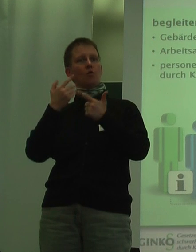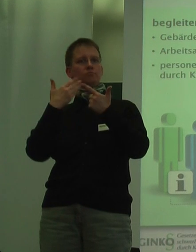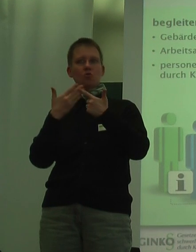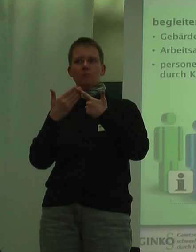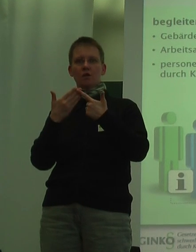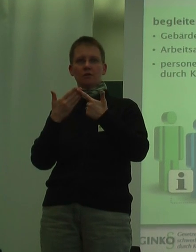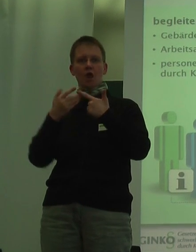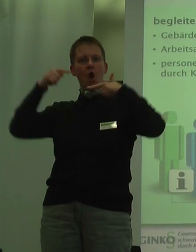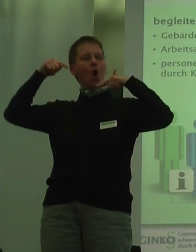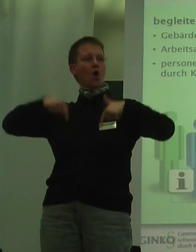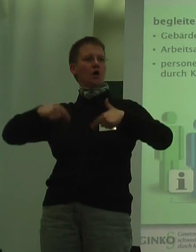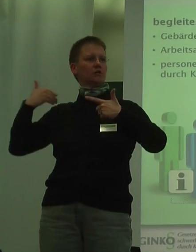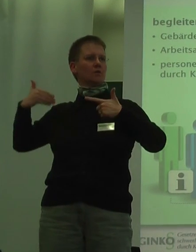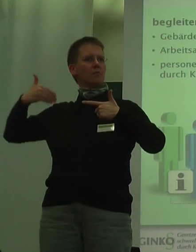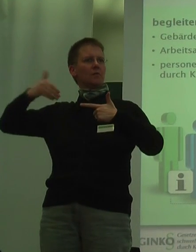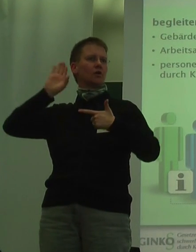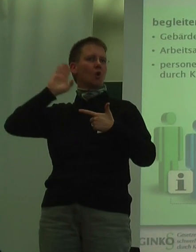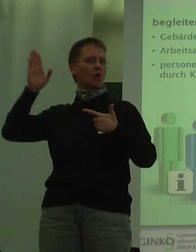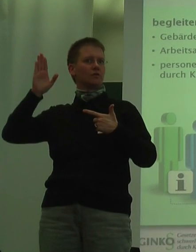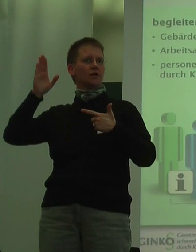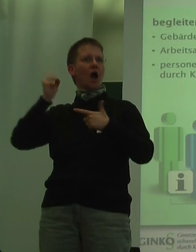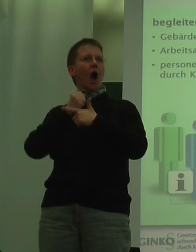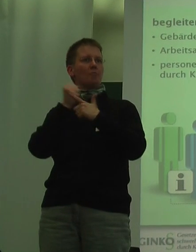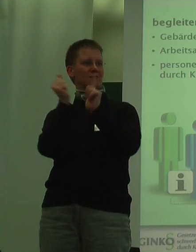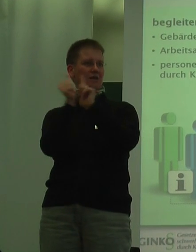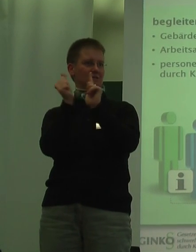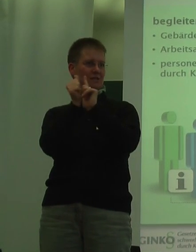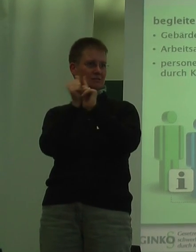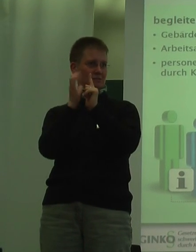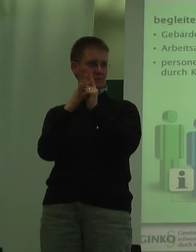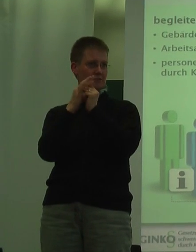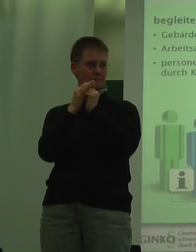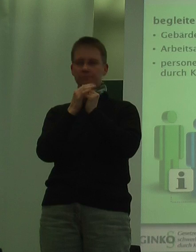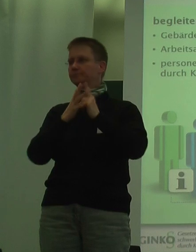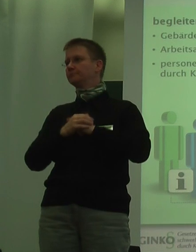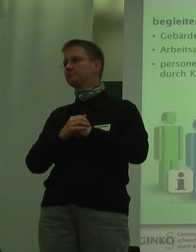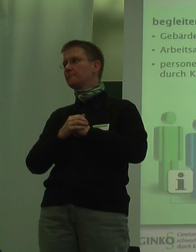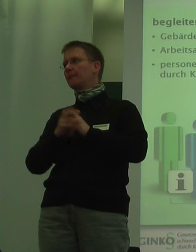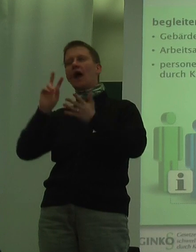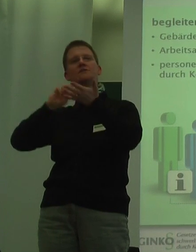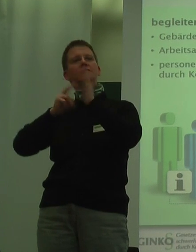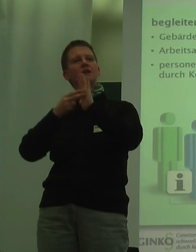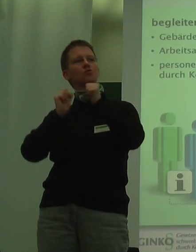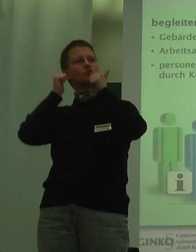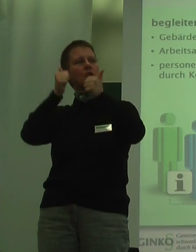die heute schon mehrmals angesprochenen Arbeitsassistenzen. Technische Hilfen mit speziellen Hörhilfen und